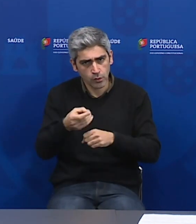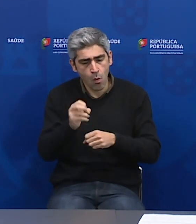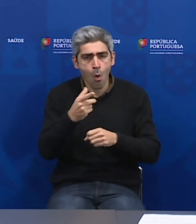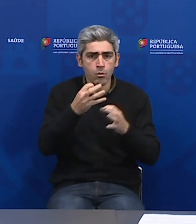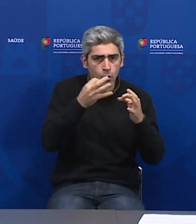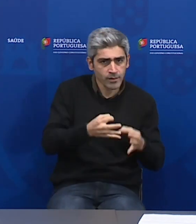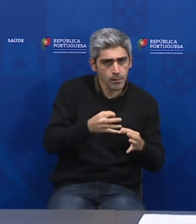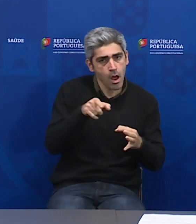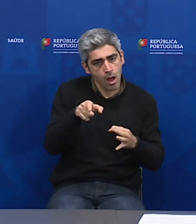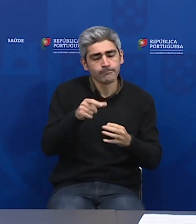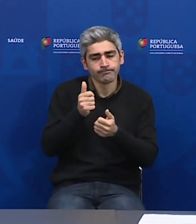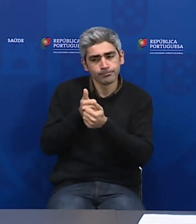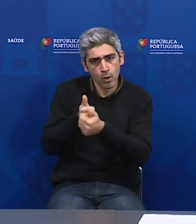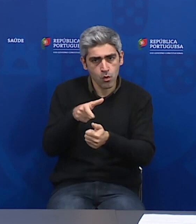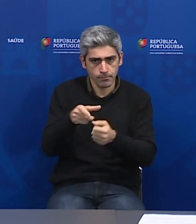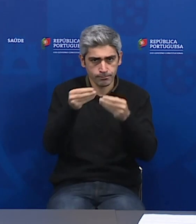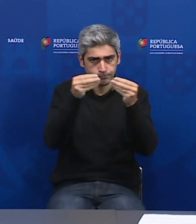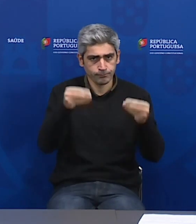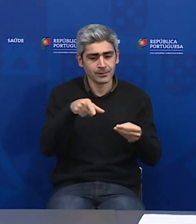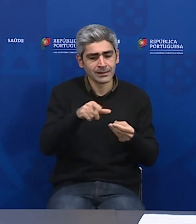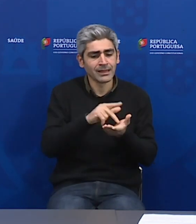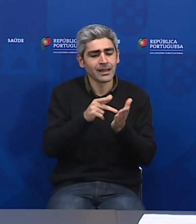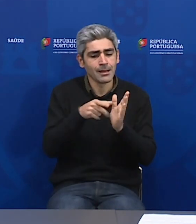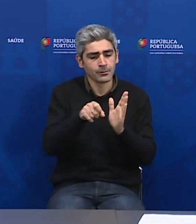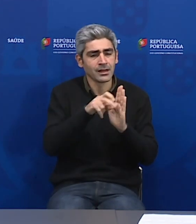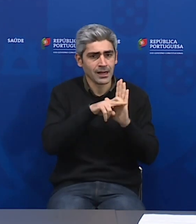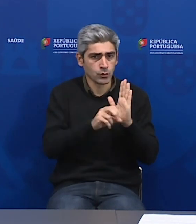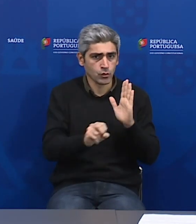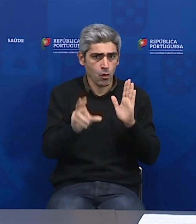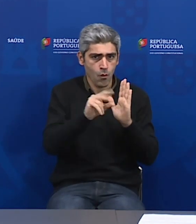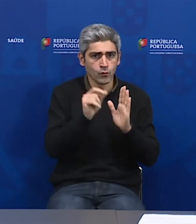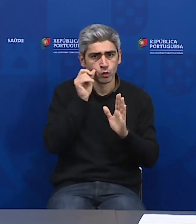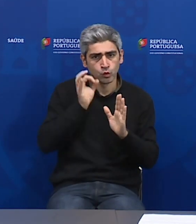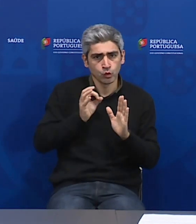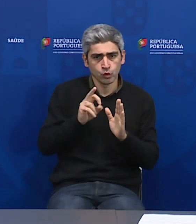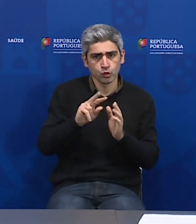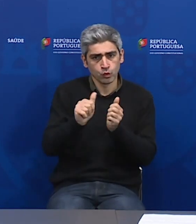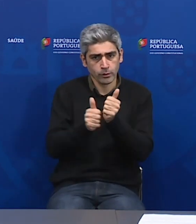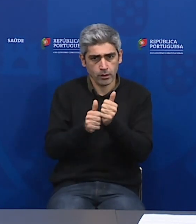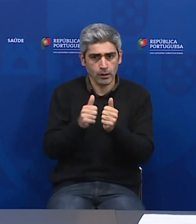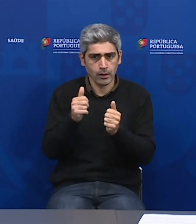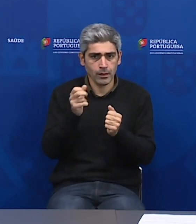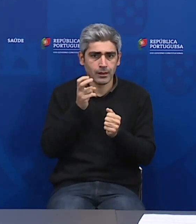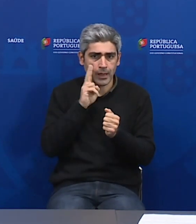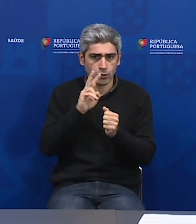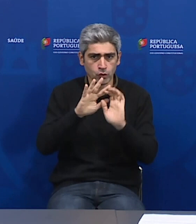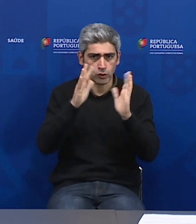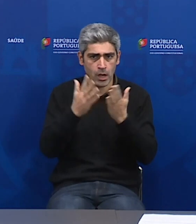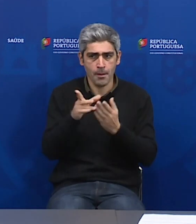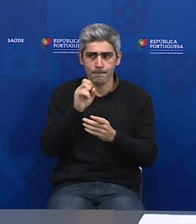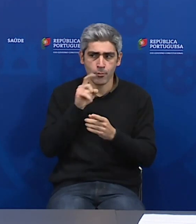Sobre este teor técnico e conceptual desta norma, o Sr. Subdiretor-Geral poderá também